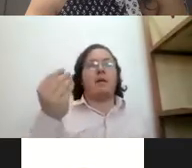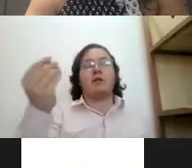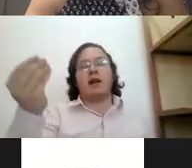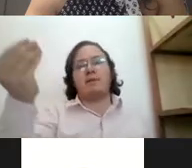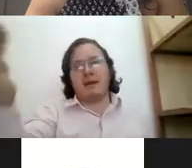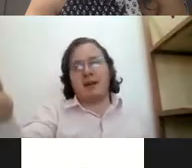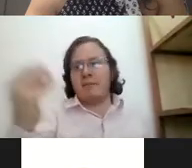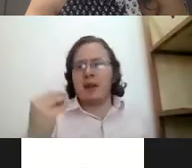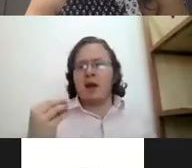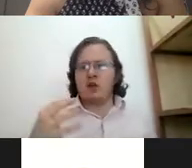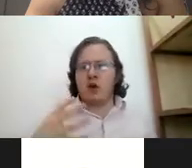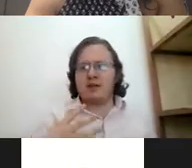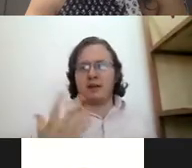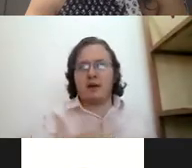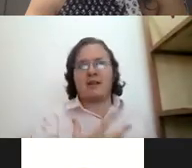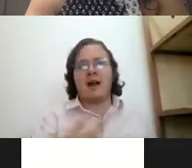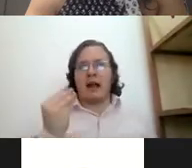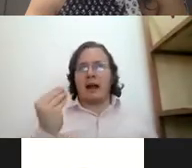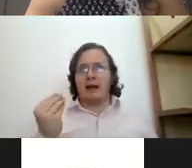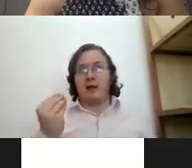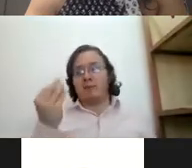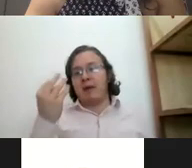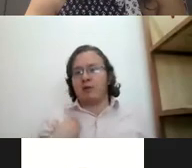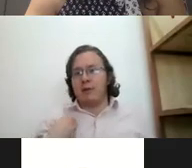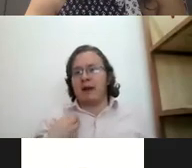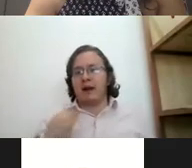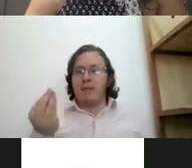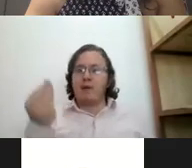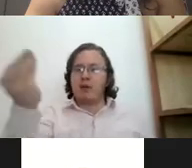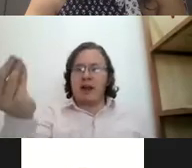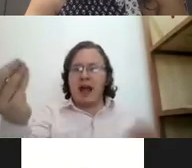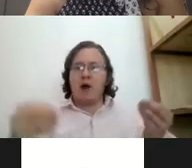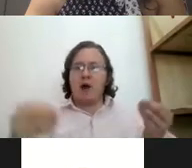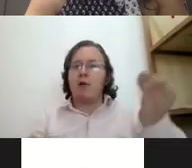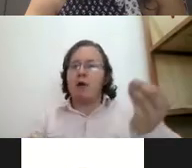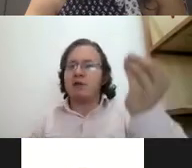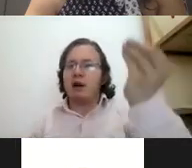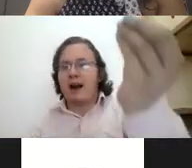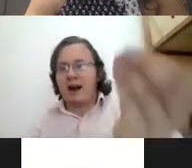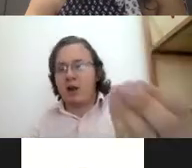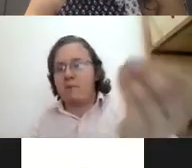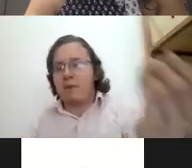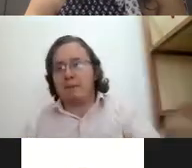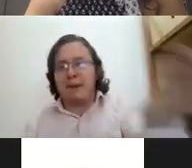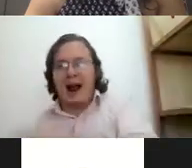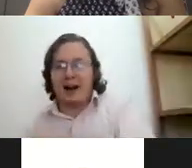gustaría que pasara? yo les decía que yo pienso siempre en qué me gustaría cómo podemos trabajar en ello para aplicarlo